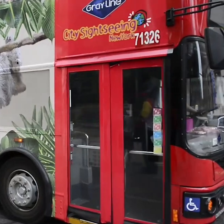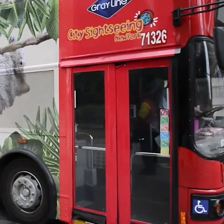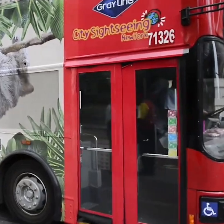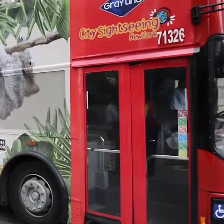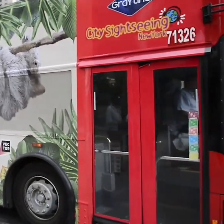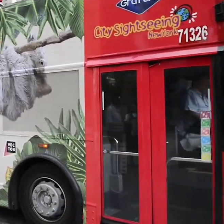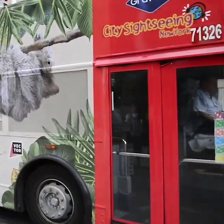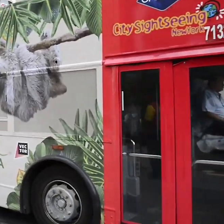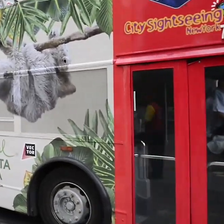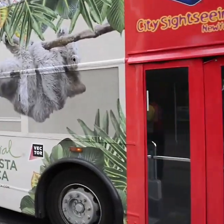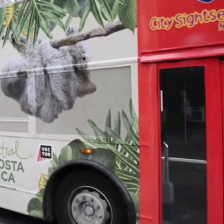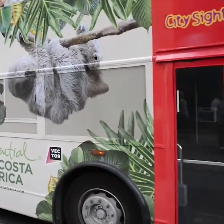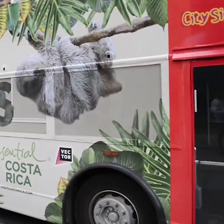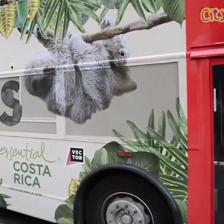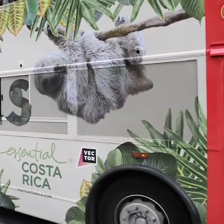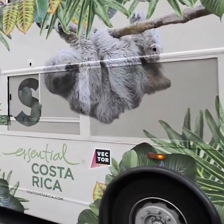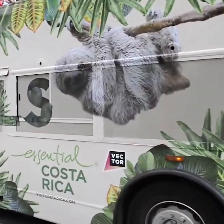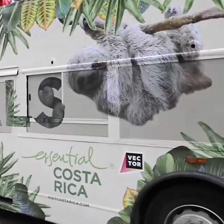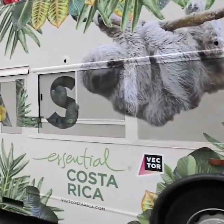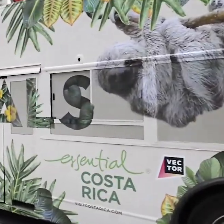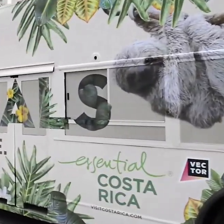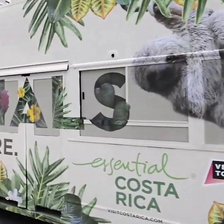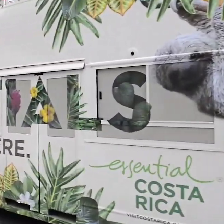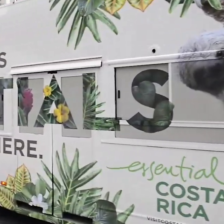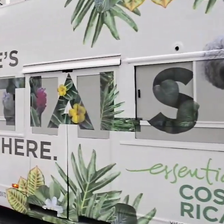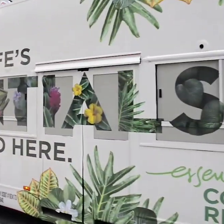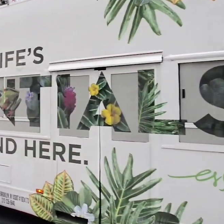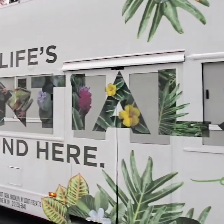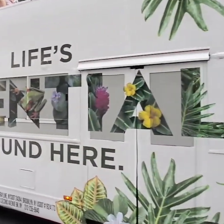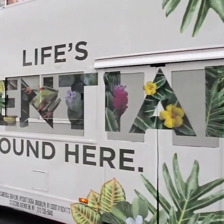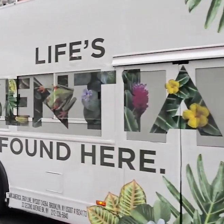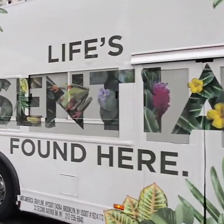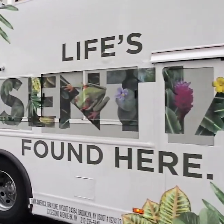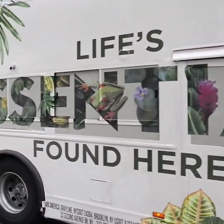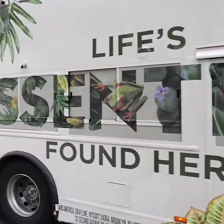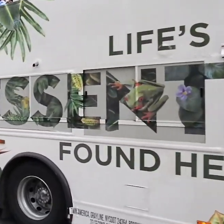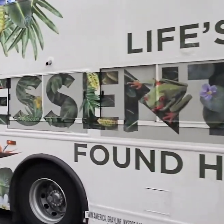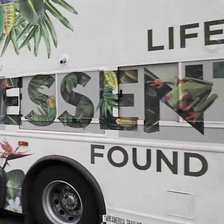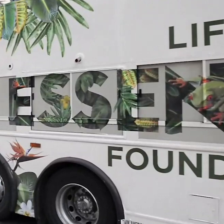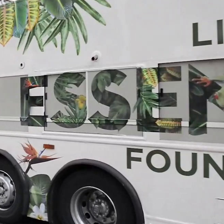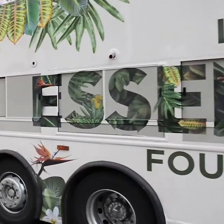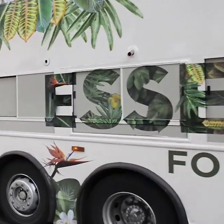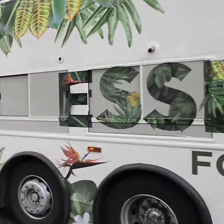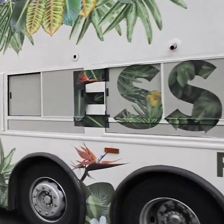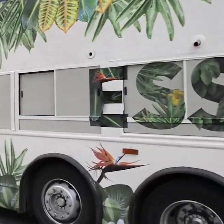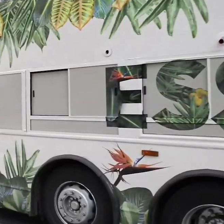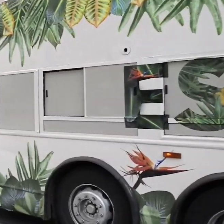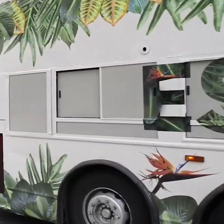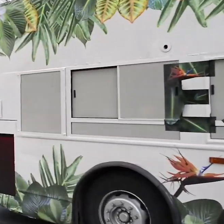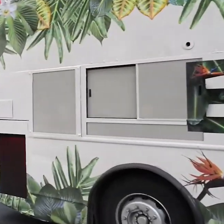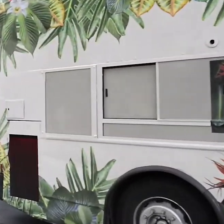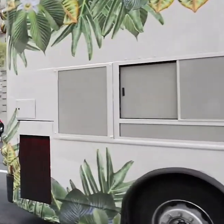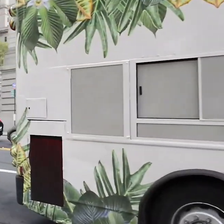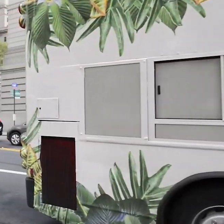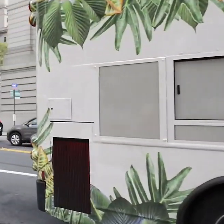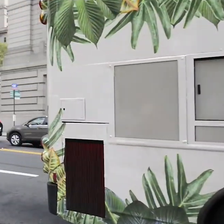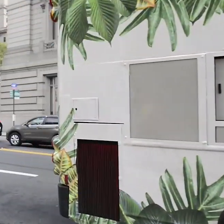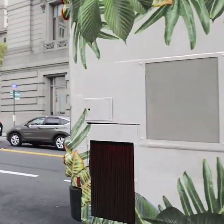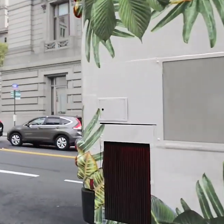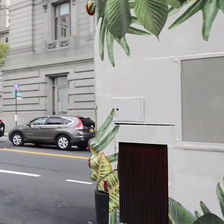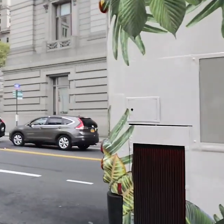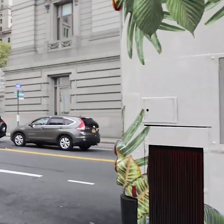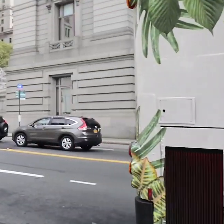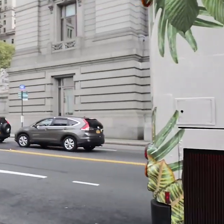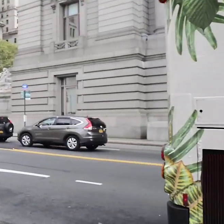de turistas visitaron provenientes de esta zona, de esta región. Y este año, en el 2019, en los primeros siete meses, se